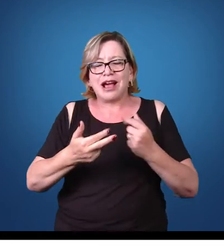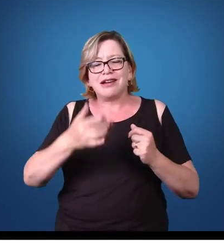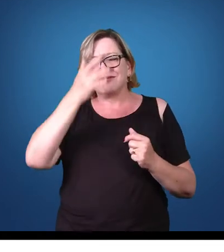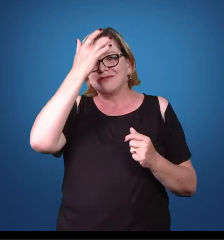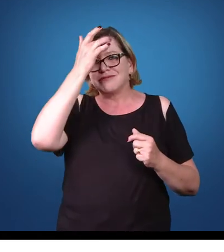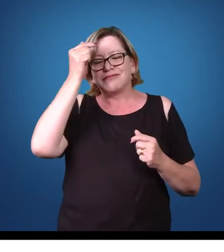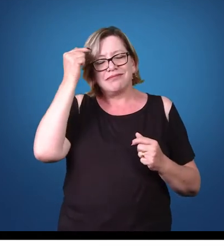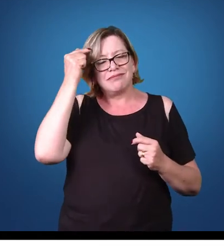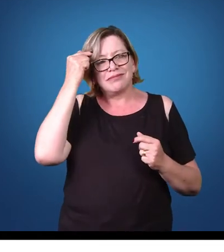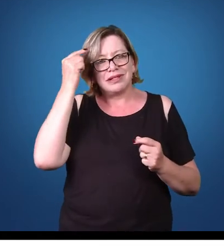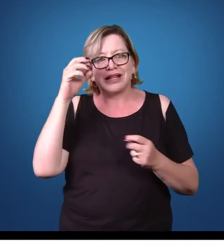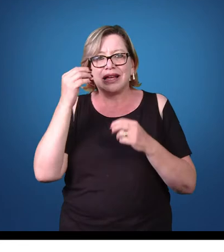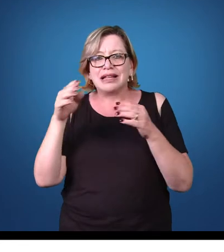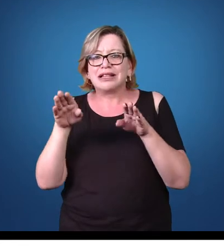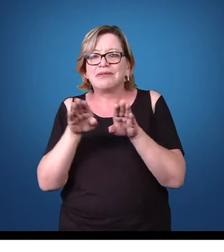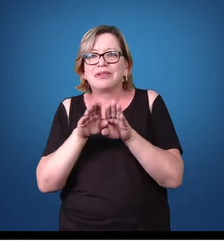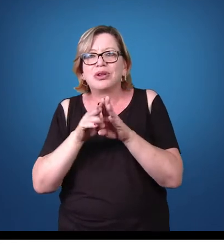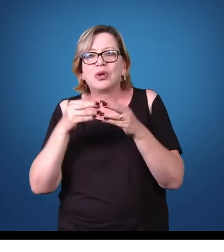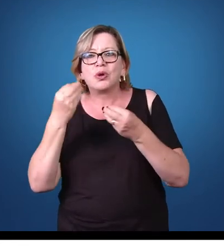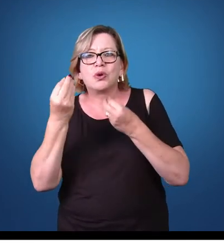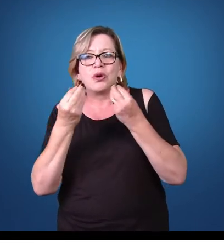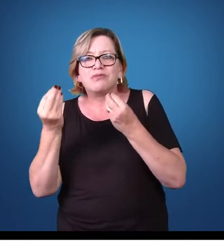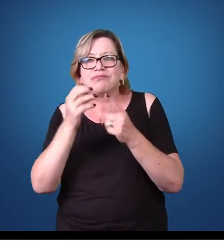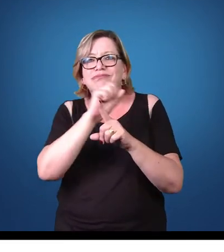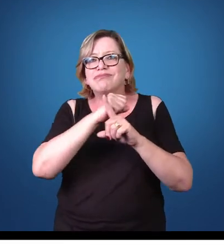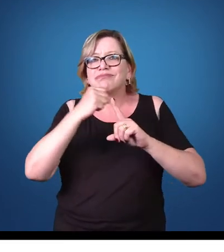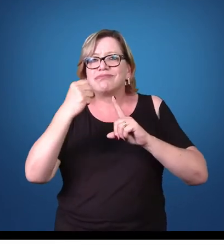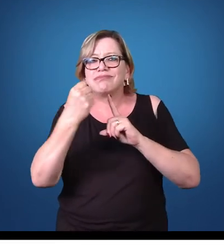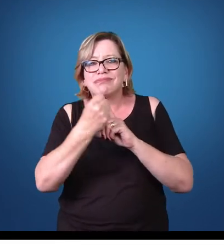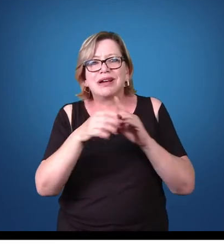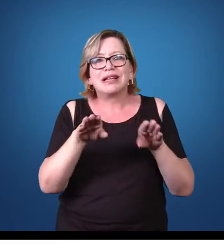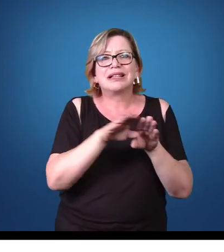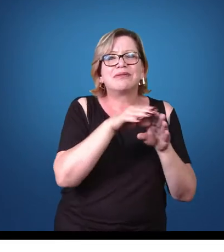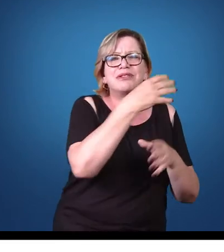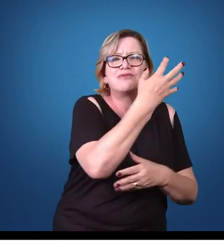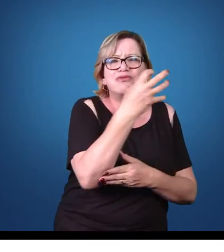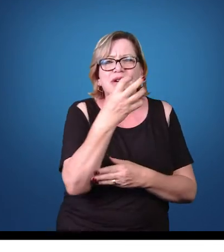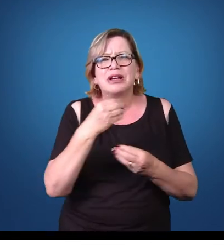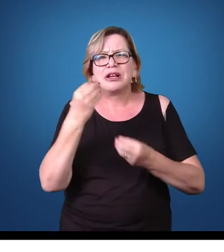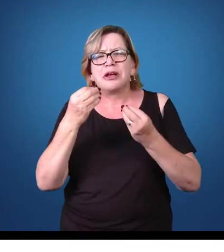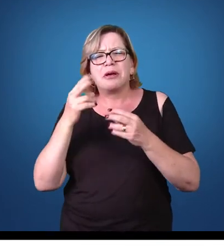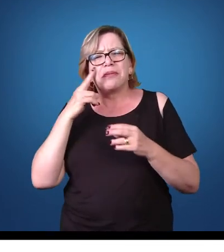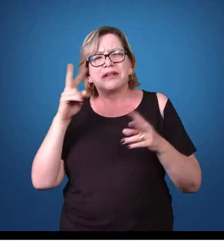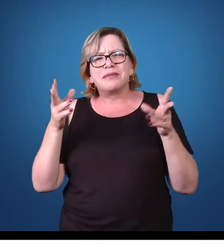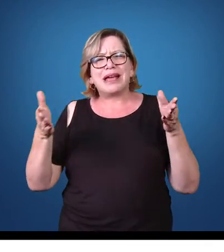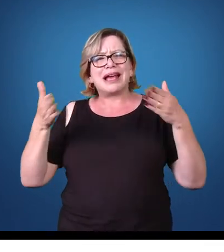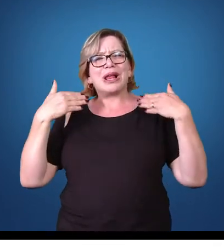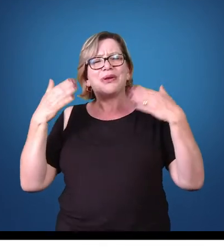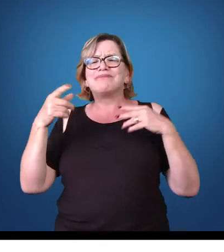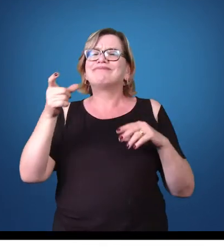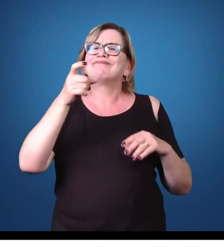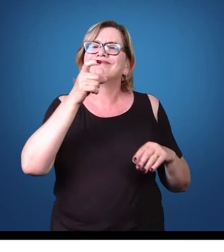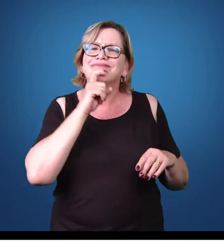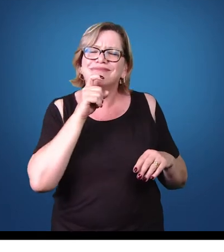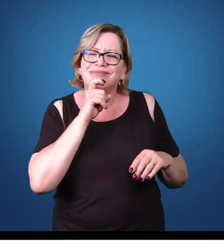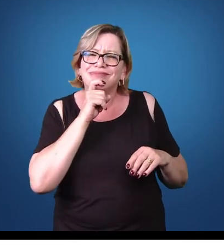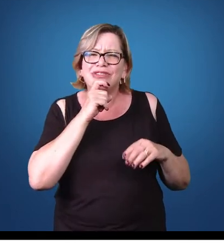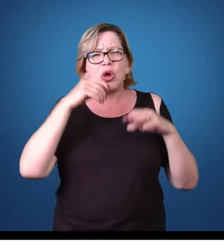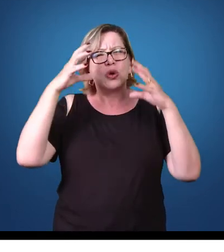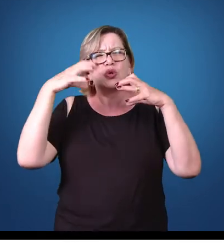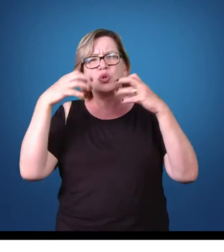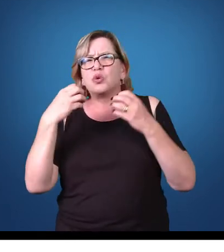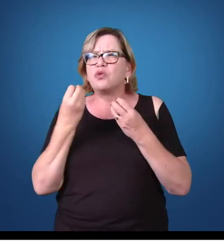principalmente as condições socioambientais. Então, relacionando a questão ambiental, o clima, a temperatura, a umidade,